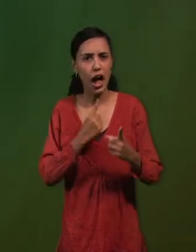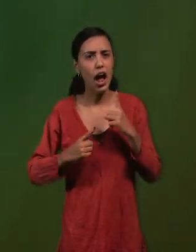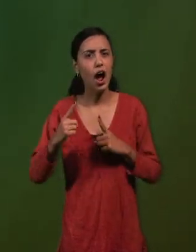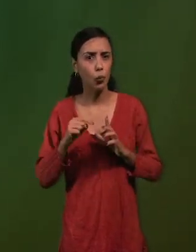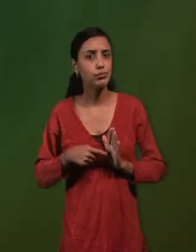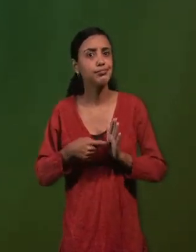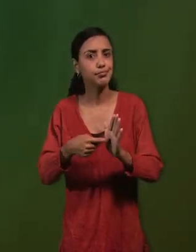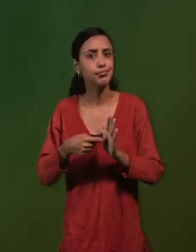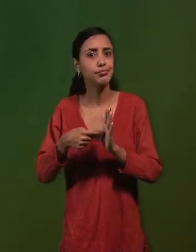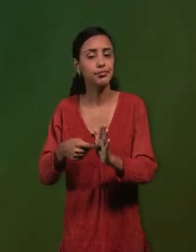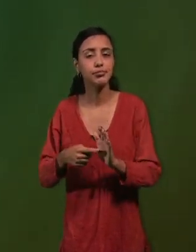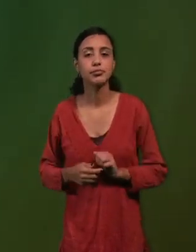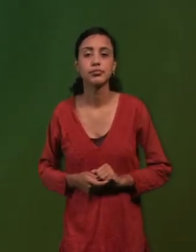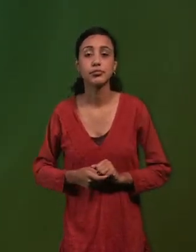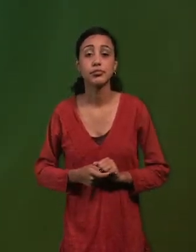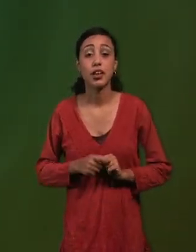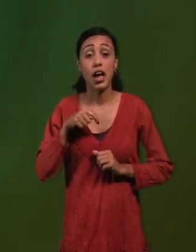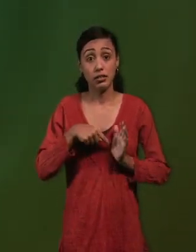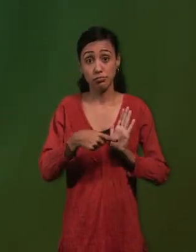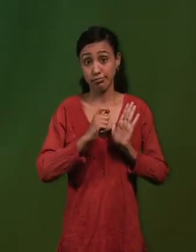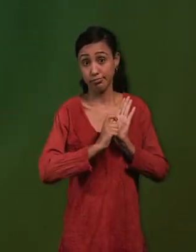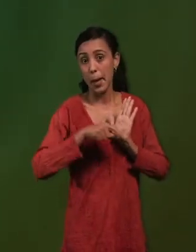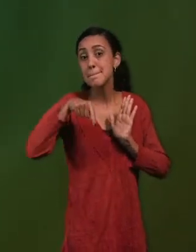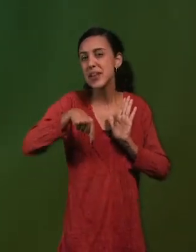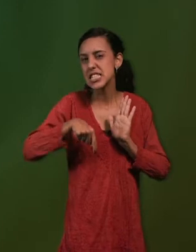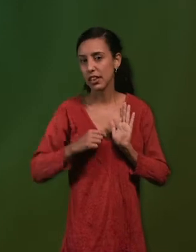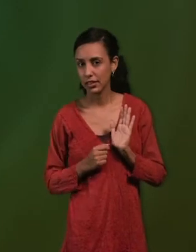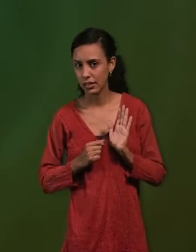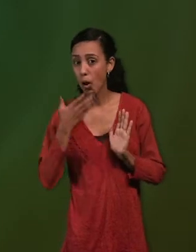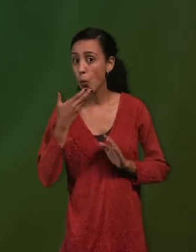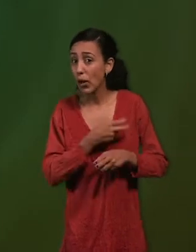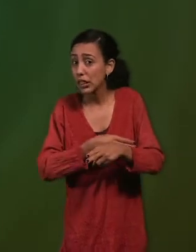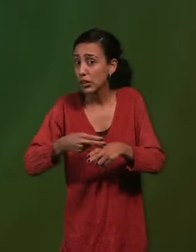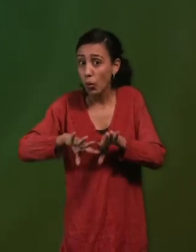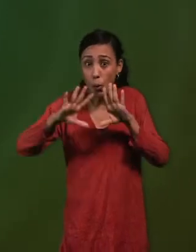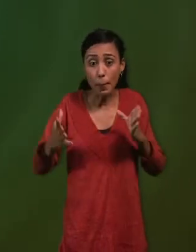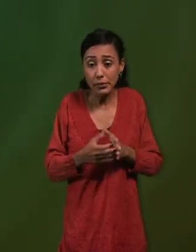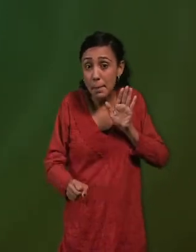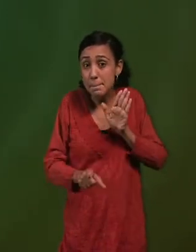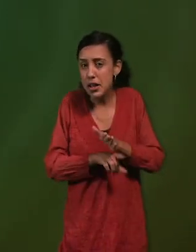consejos. Escríbelo en tiempo presente. Cuenta la historia completa de principio a fin.